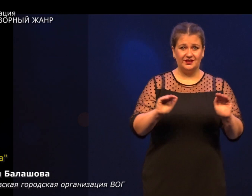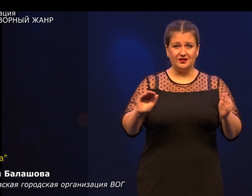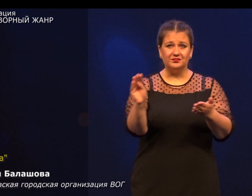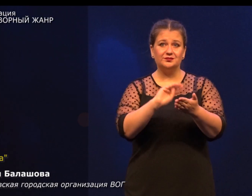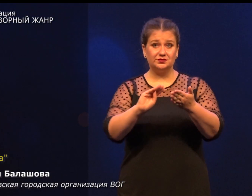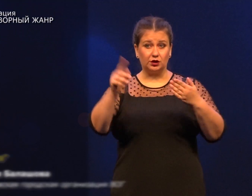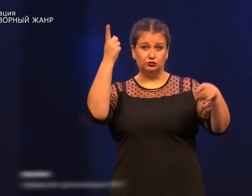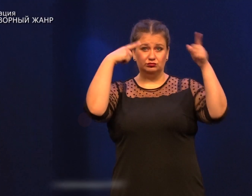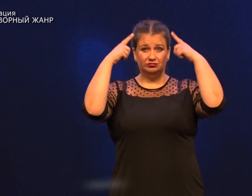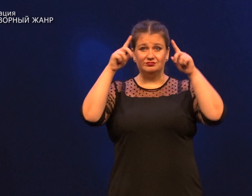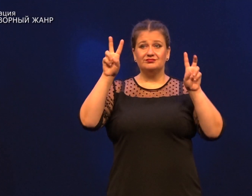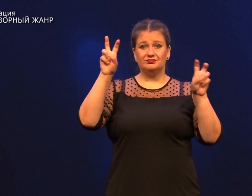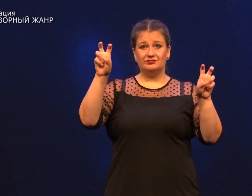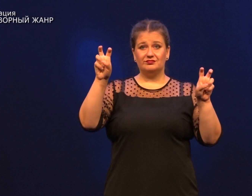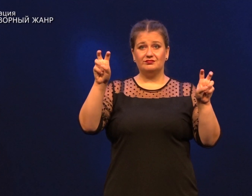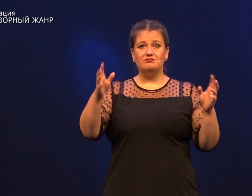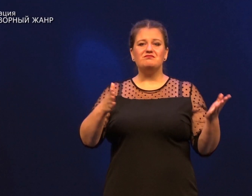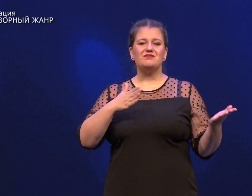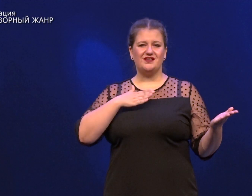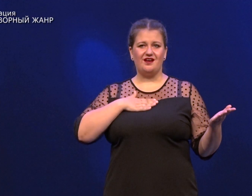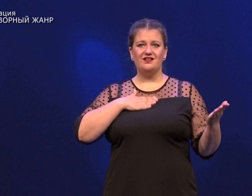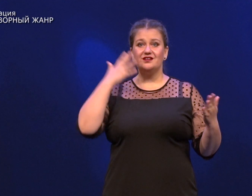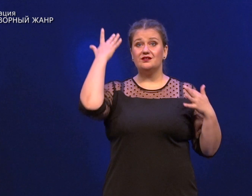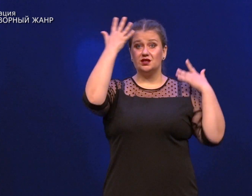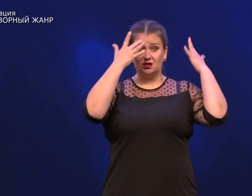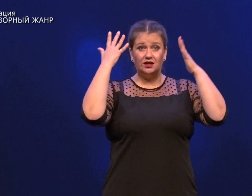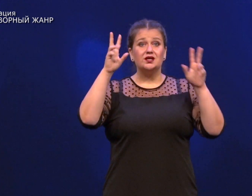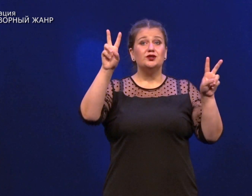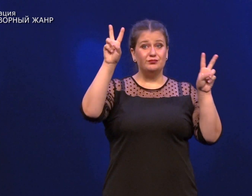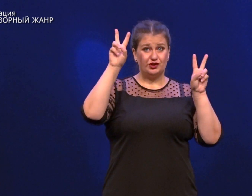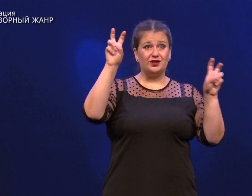Дети писали эссе на тему «Моя мечта».